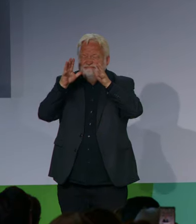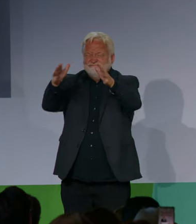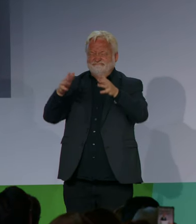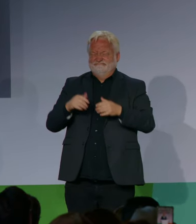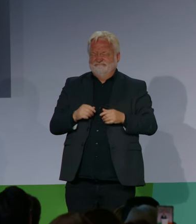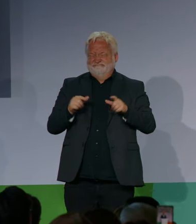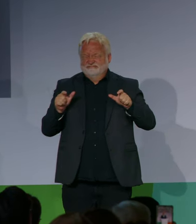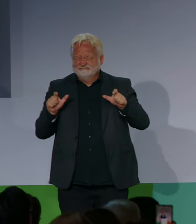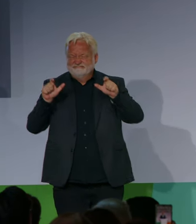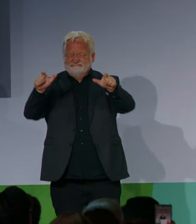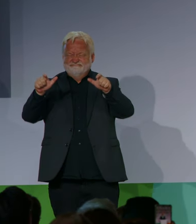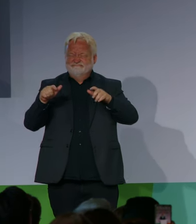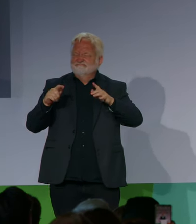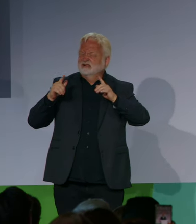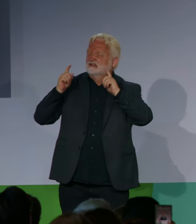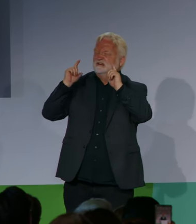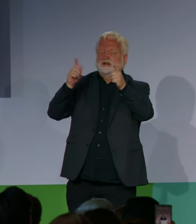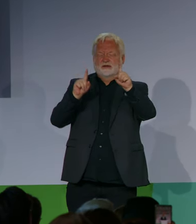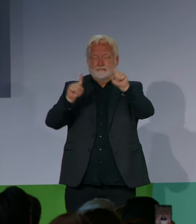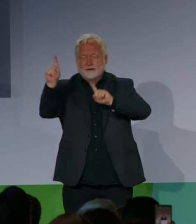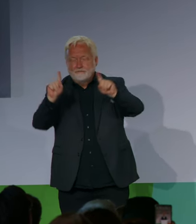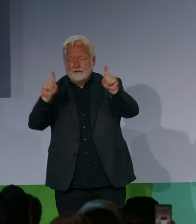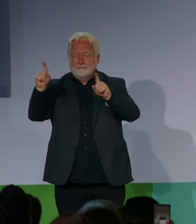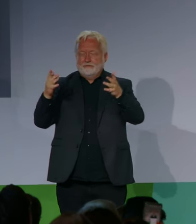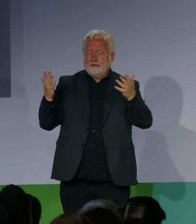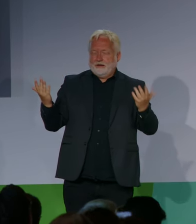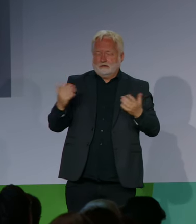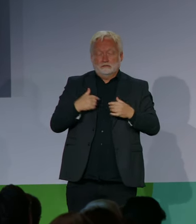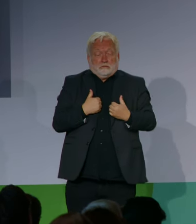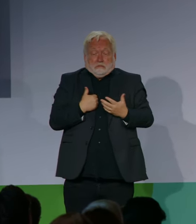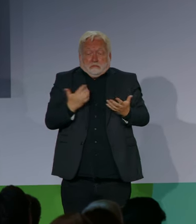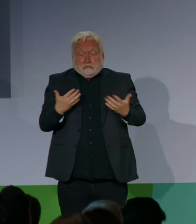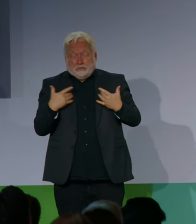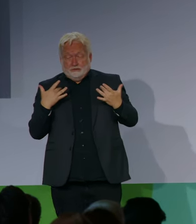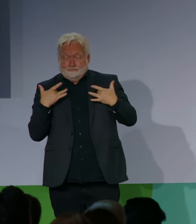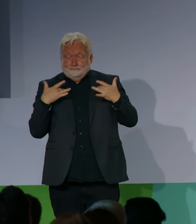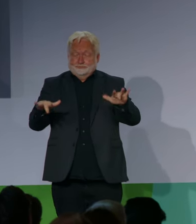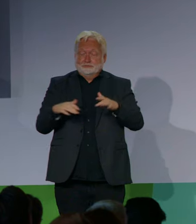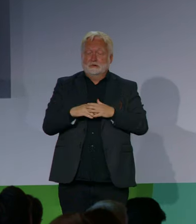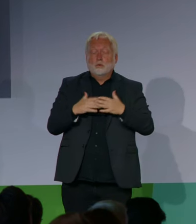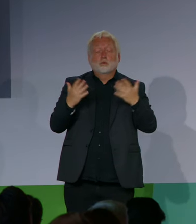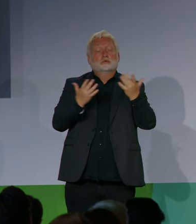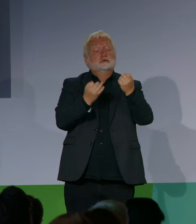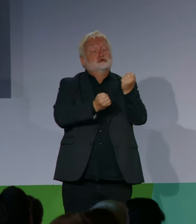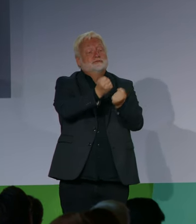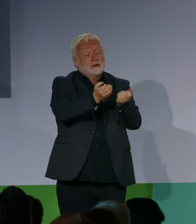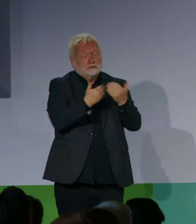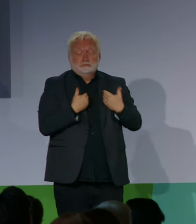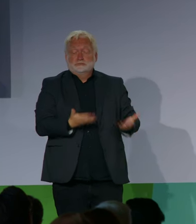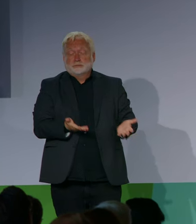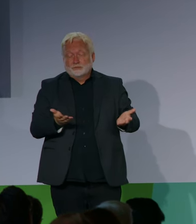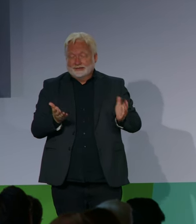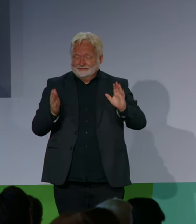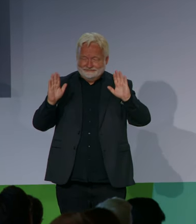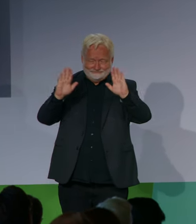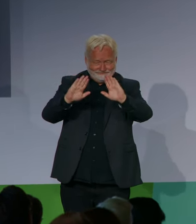benachteiligt werden. Obwohl das so offensichtlich ist, hat es bis 1994 gedauert, bis dieser Grundsatz